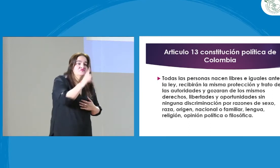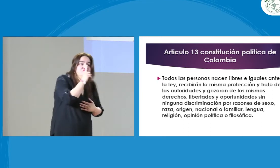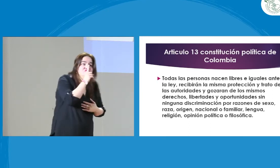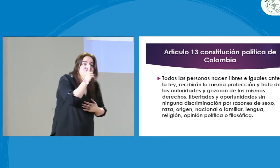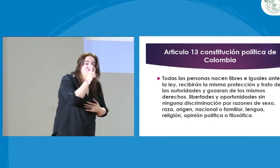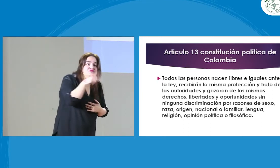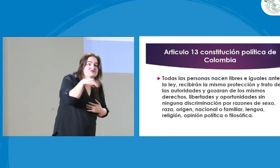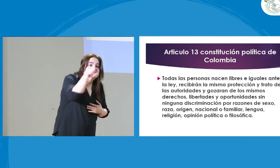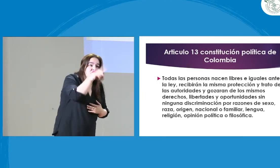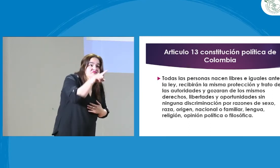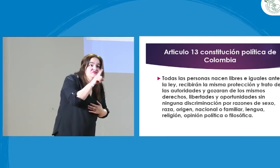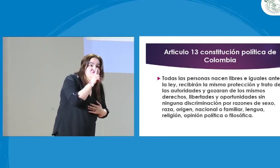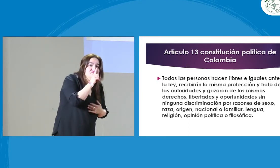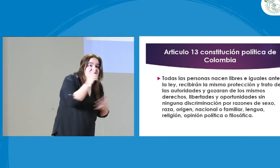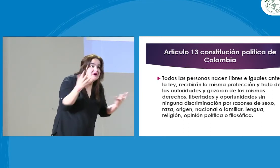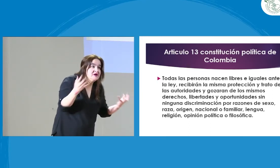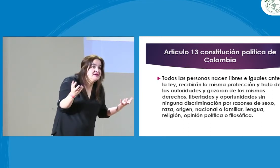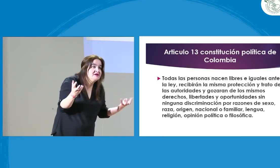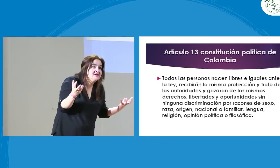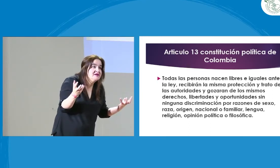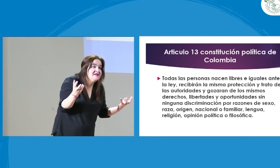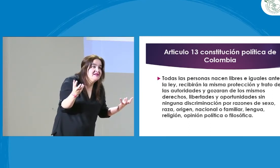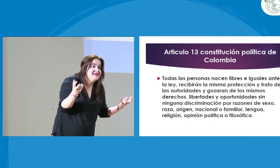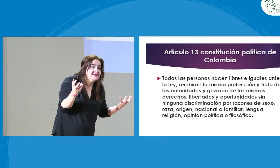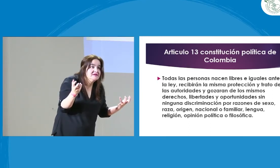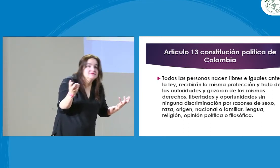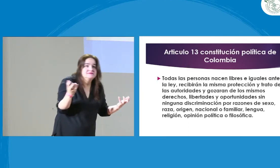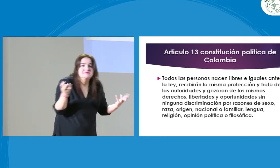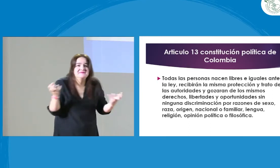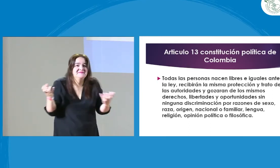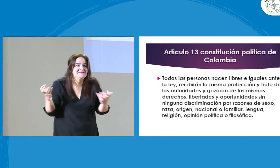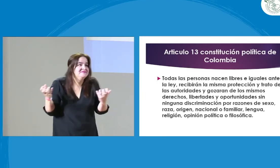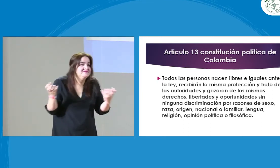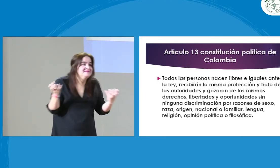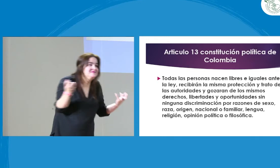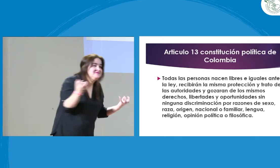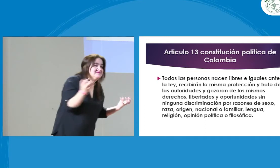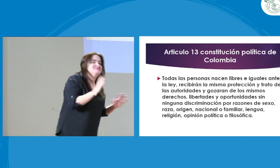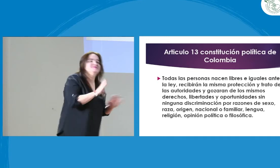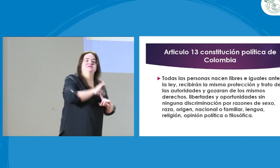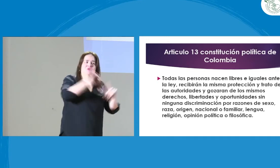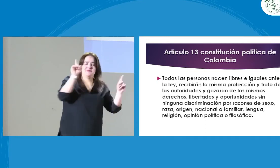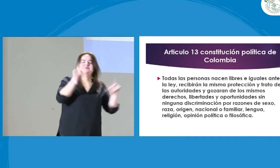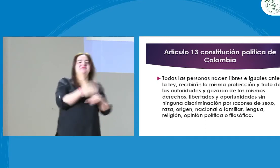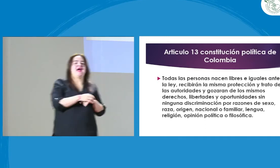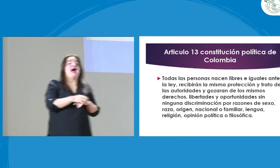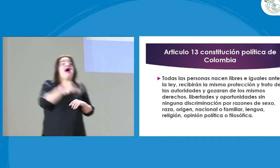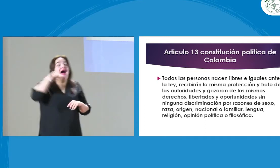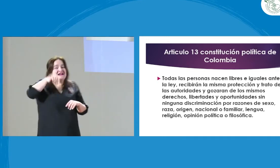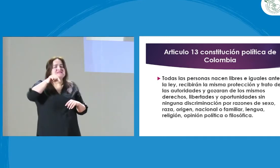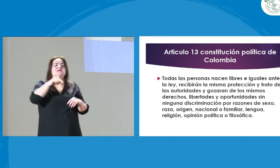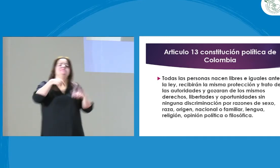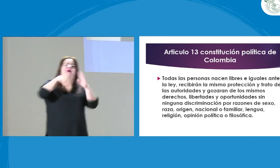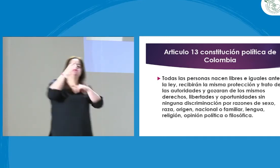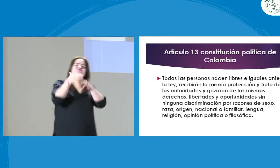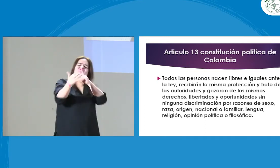allá. ¿Ustedes quieren callarse? ¿Ustedes quieren guardar silencio frente a eso que sienten y piensan? No,